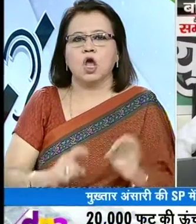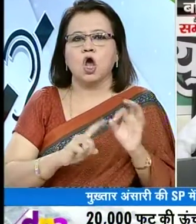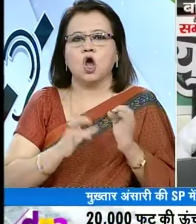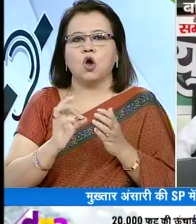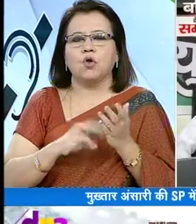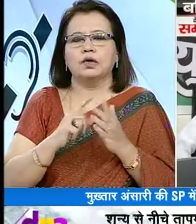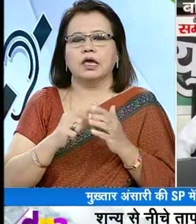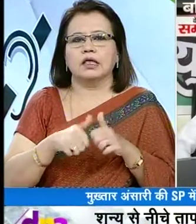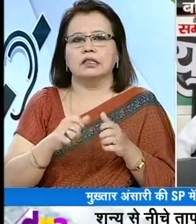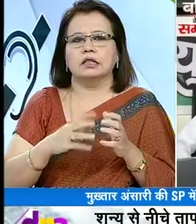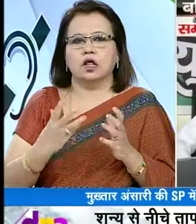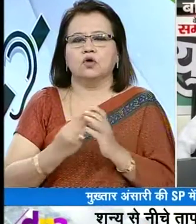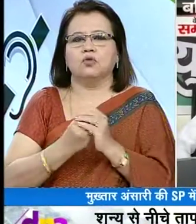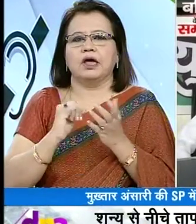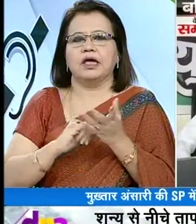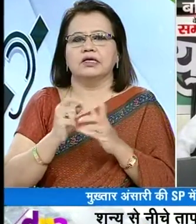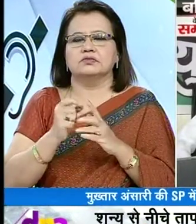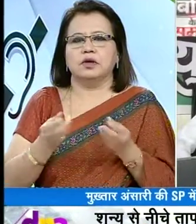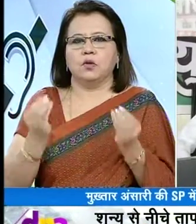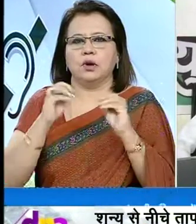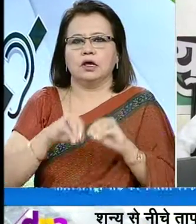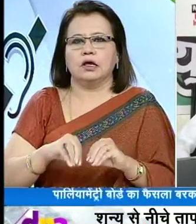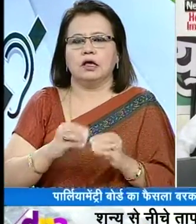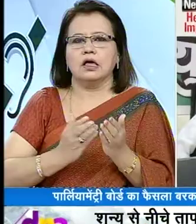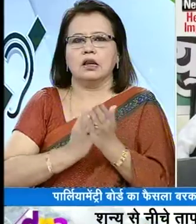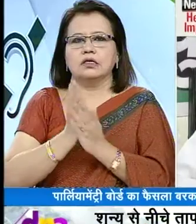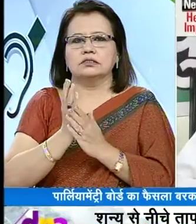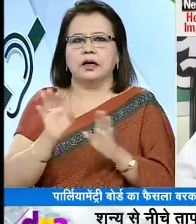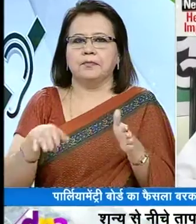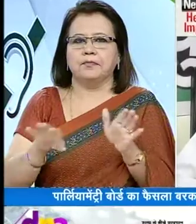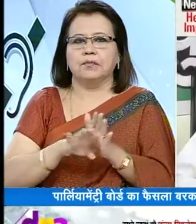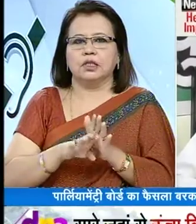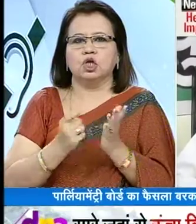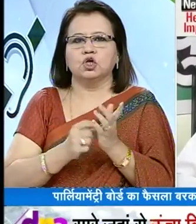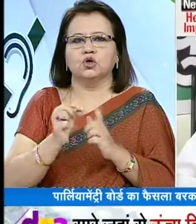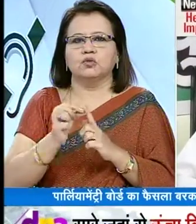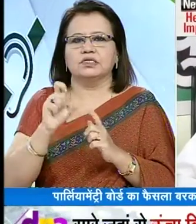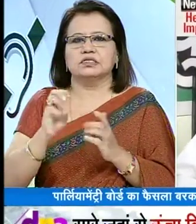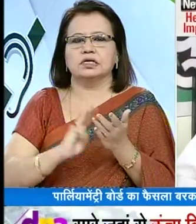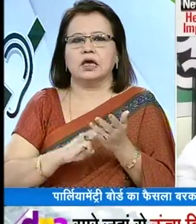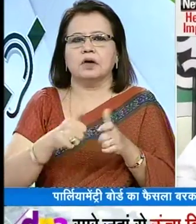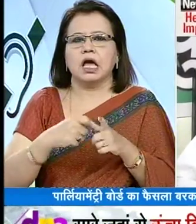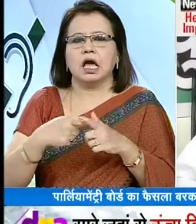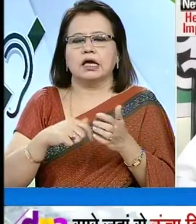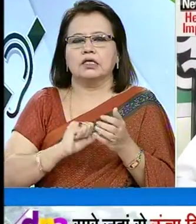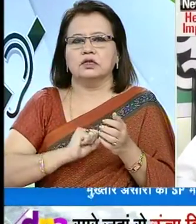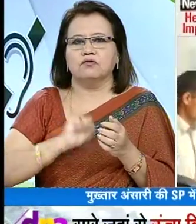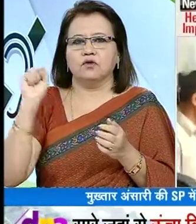कौमी एक्तादल का समाजवादी पार्टी में विले का रास्ता बंद हो गया है यूपी के सीम अखलेश यादव के विरोध के बाद